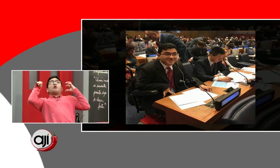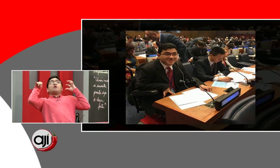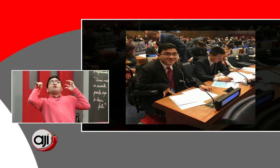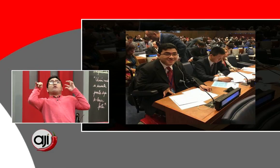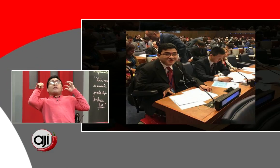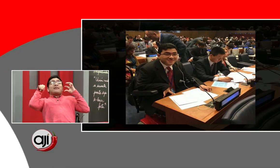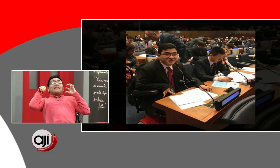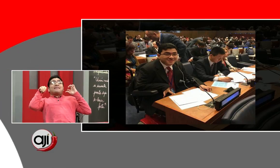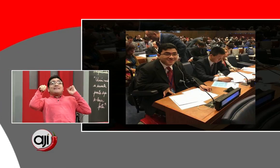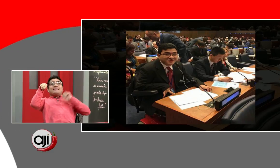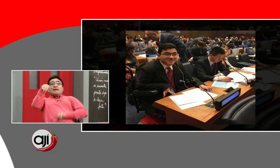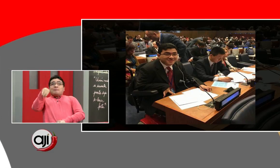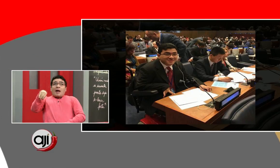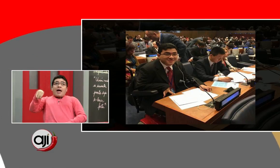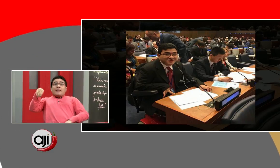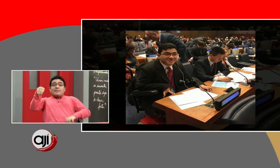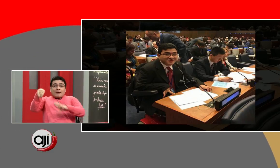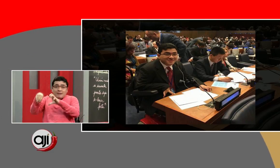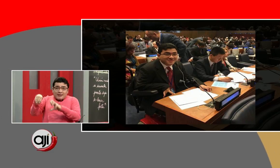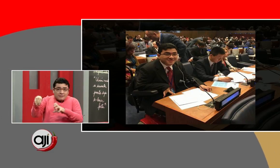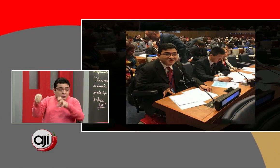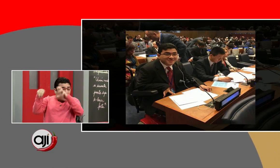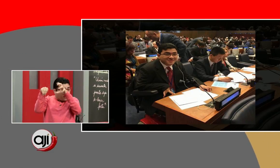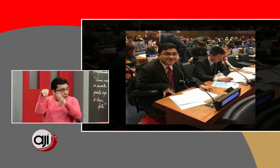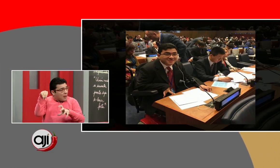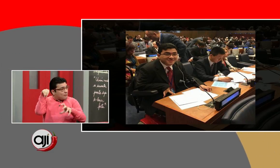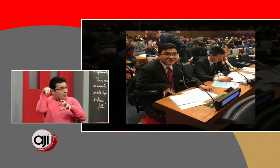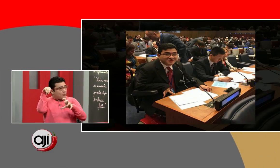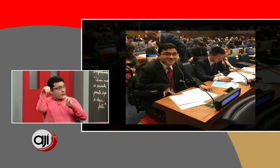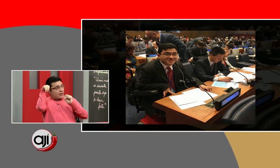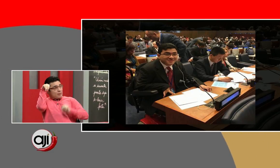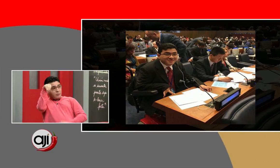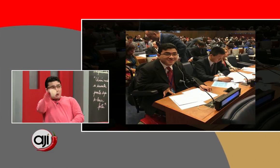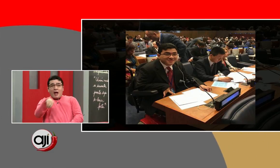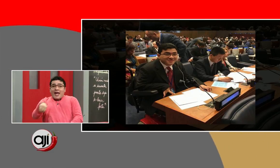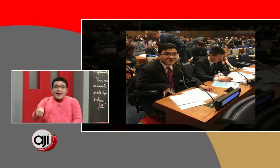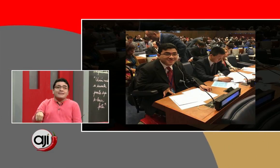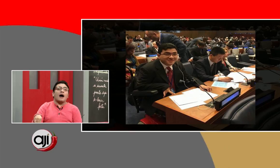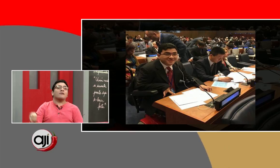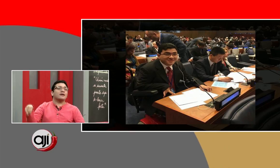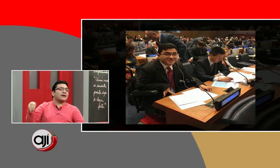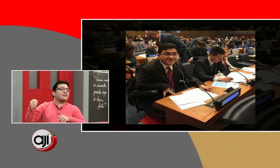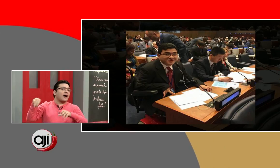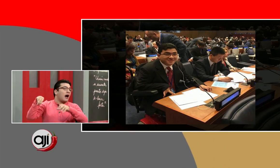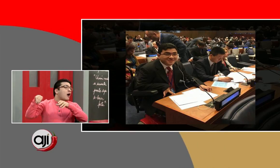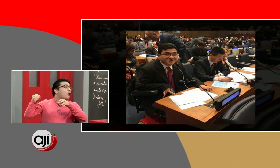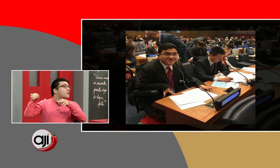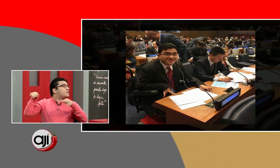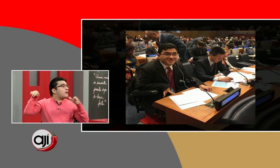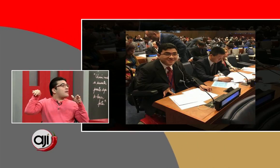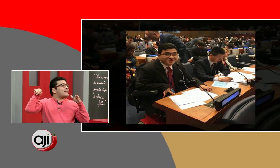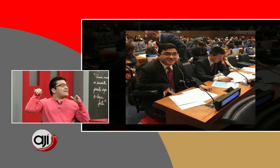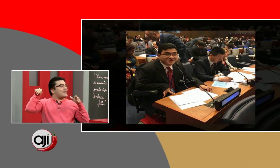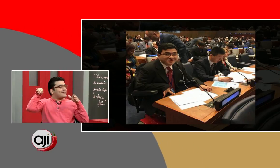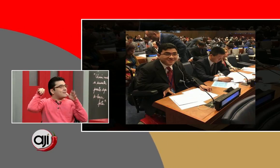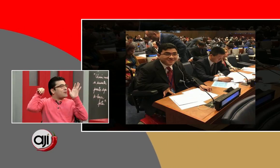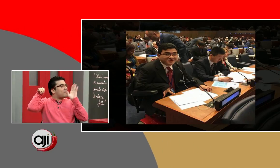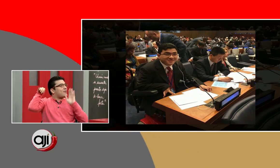tenía ese chip de ver si una rampa, por ejemplo, estaba bien hecha. O sea, había cera. Simplemente